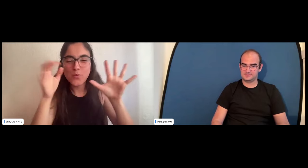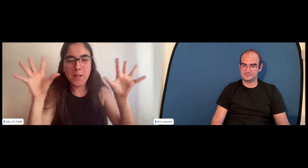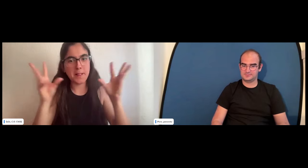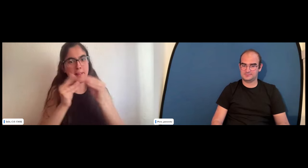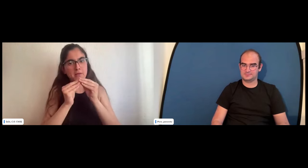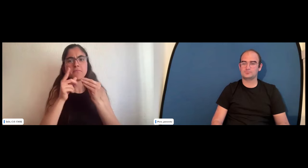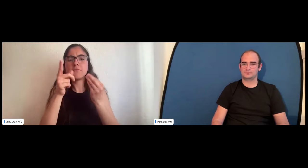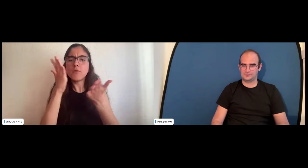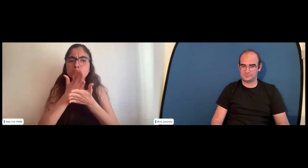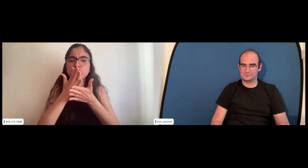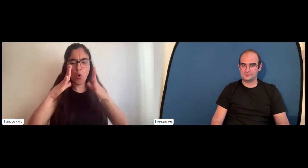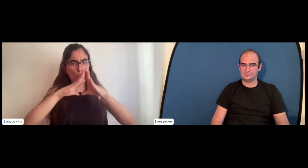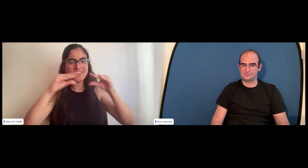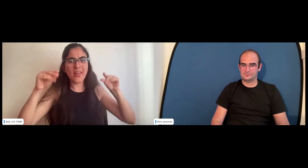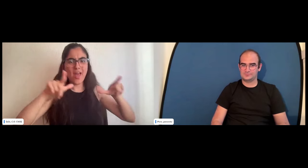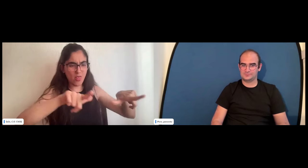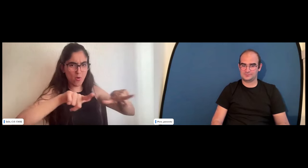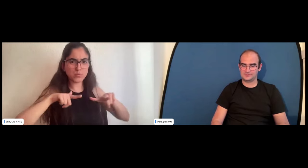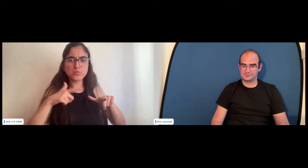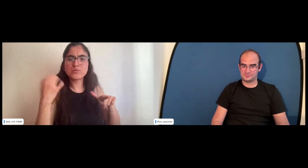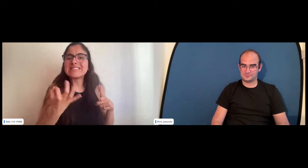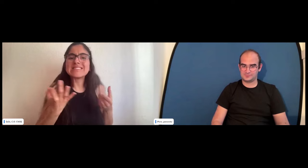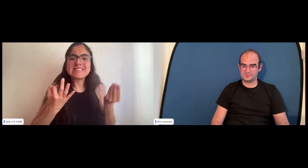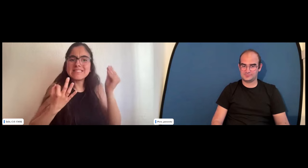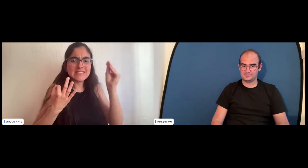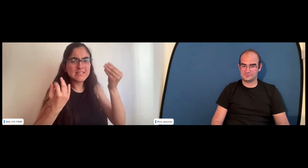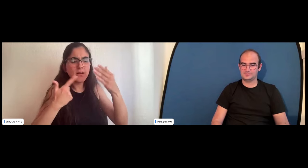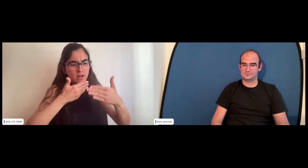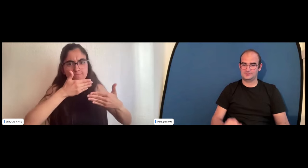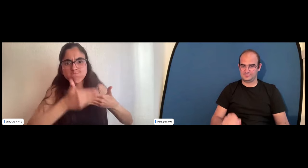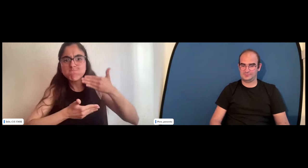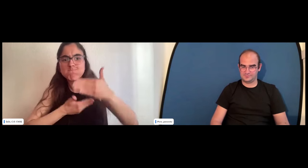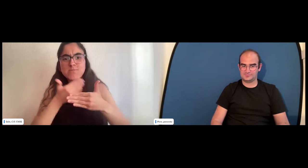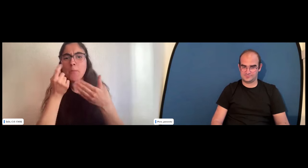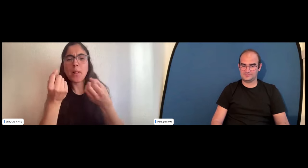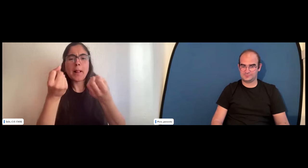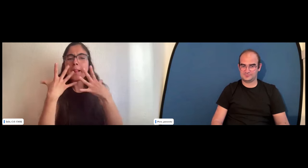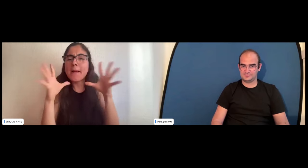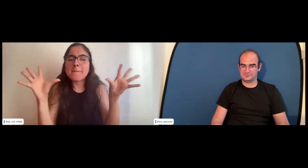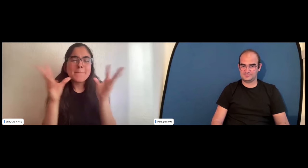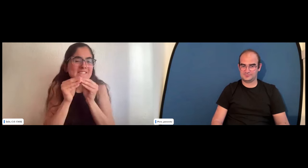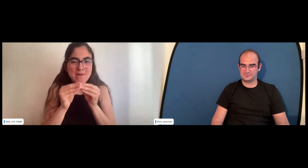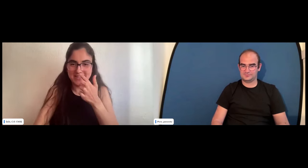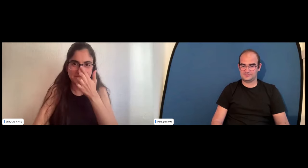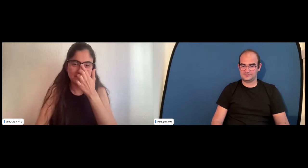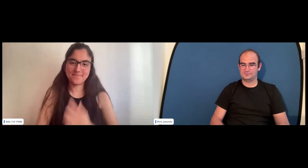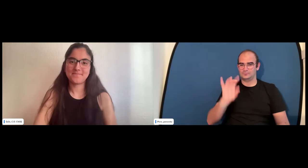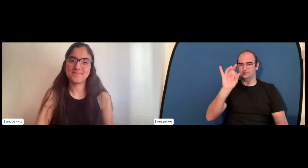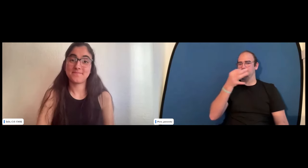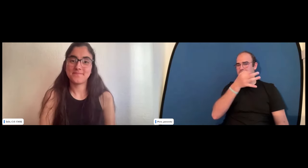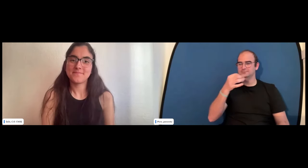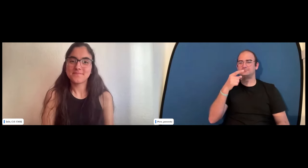recursos humanos pero me quedo con qué título universitario se consigue